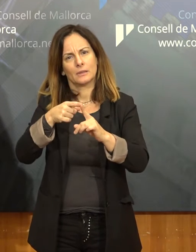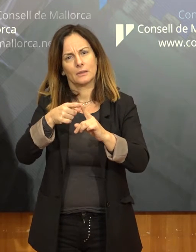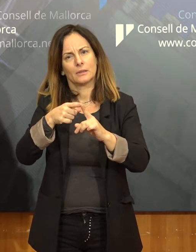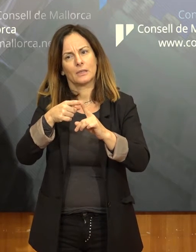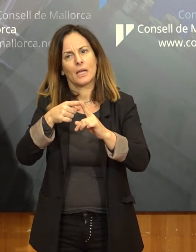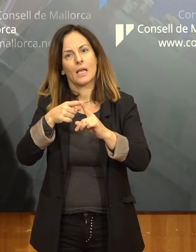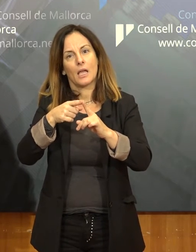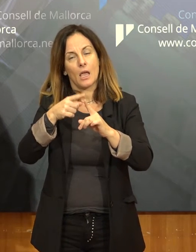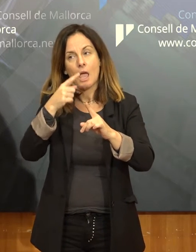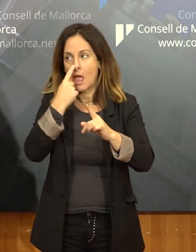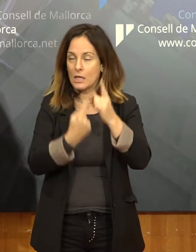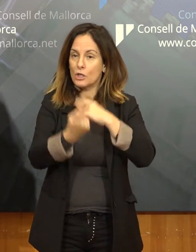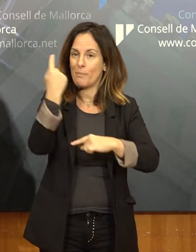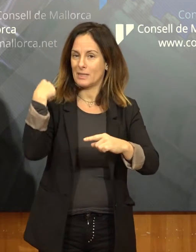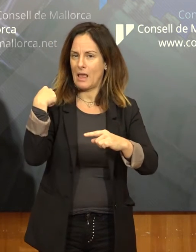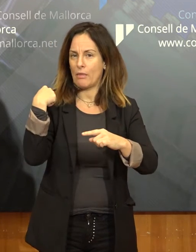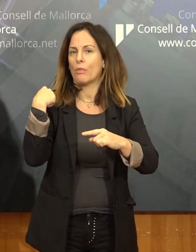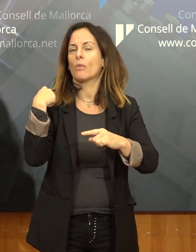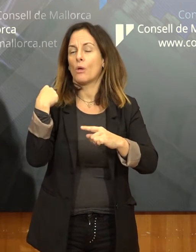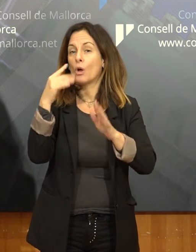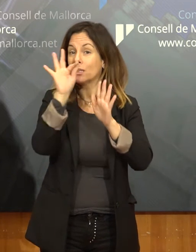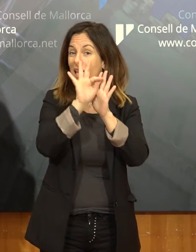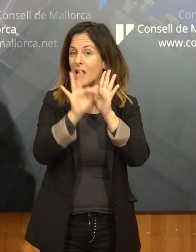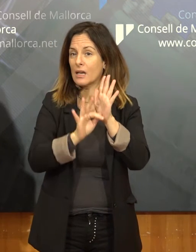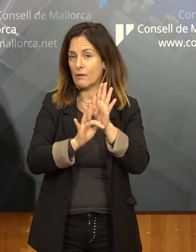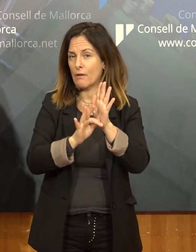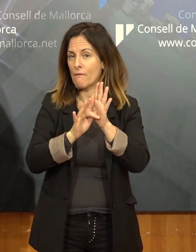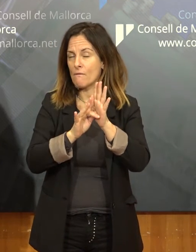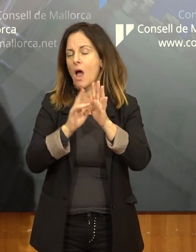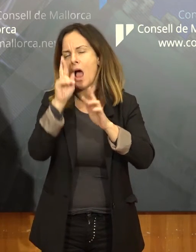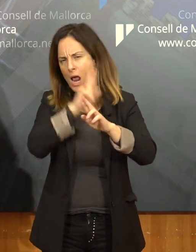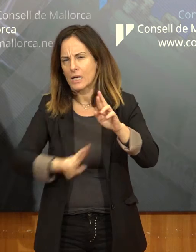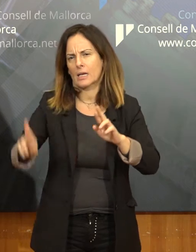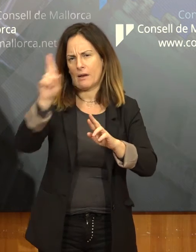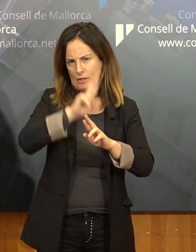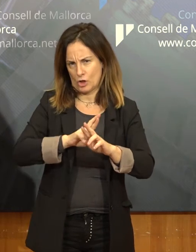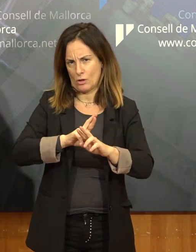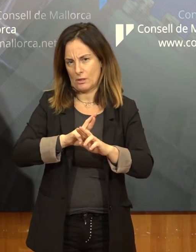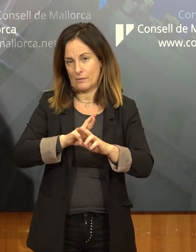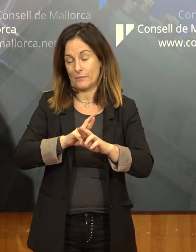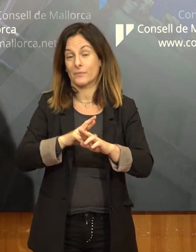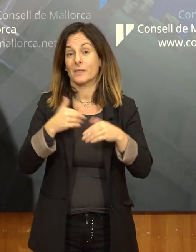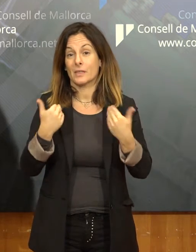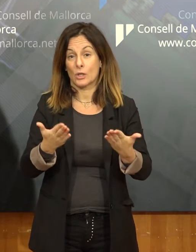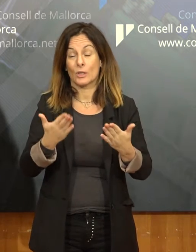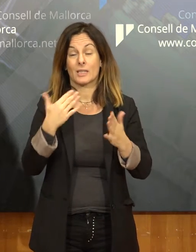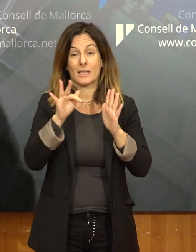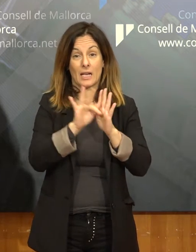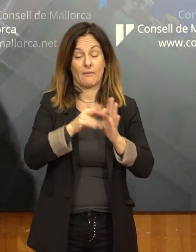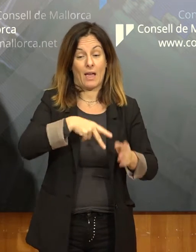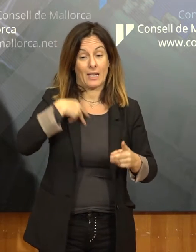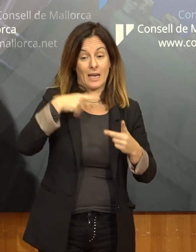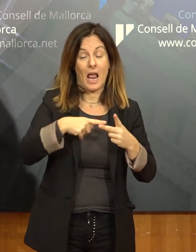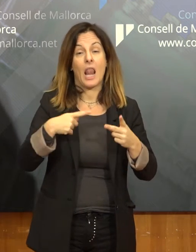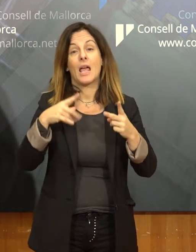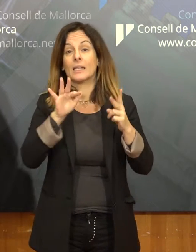tarifari anterior. En aquest cas, la revisió del període tarifari anterior de les tres tarifes, la general, la de